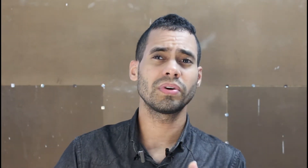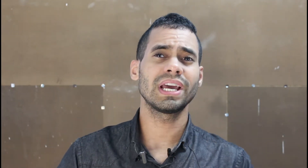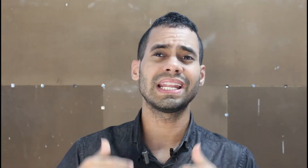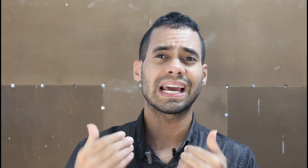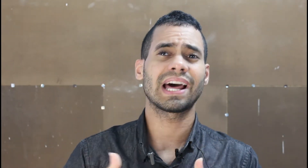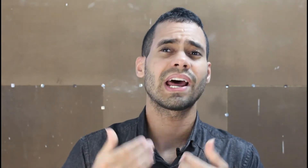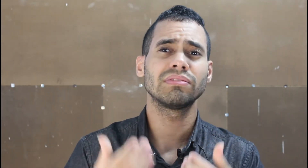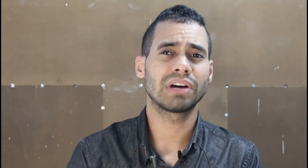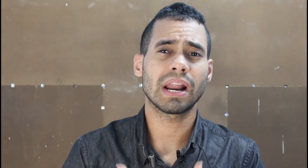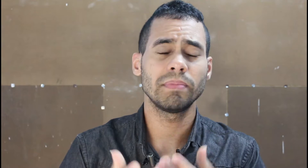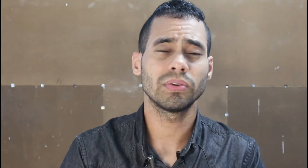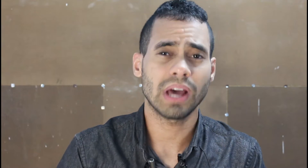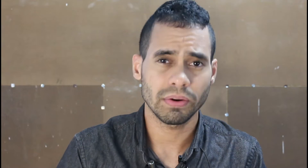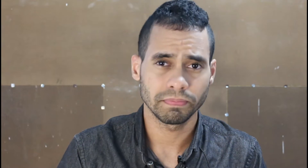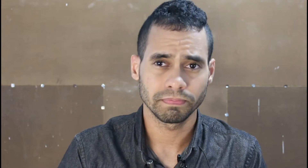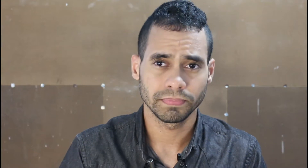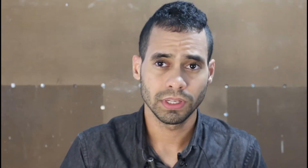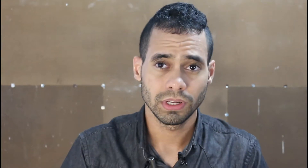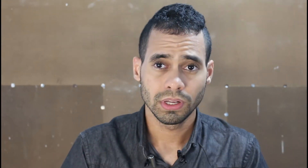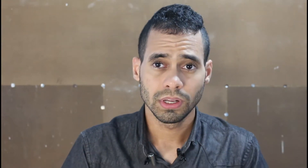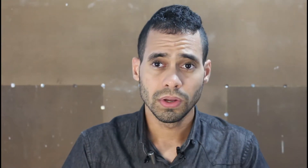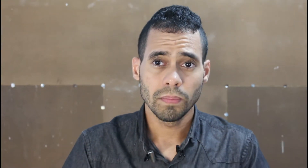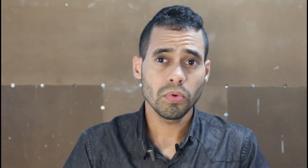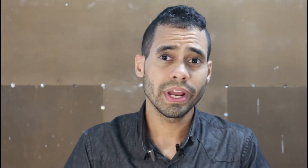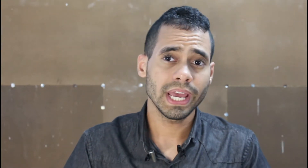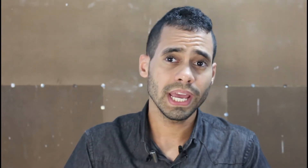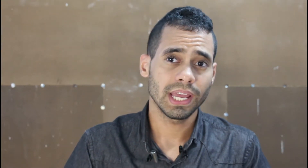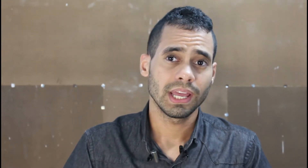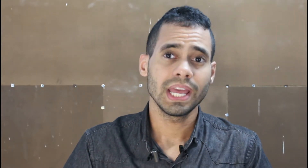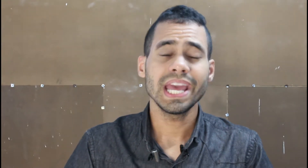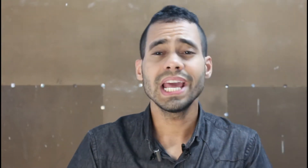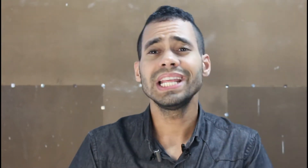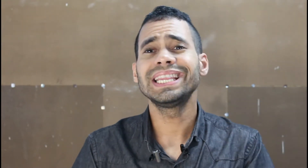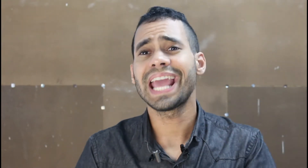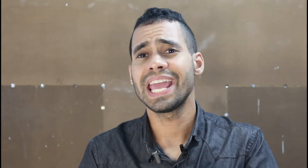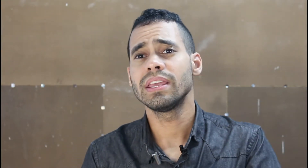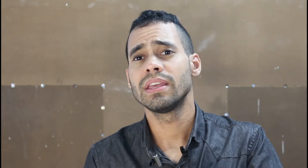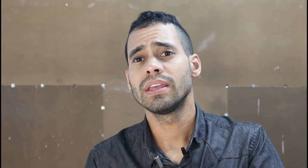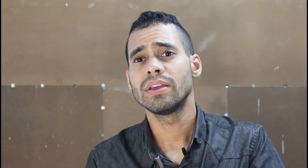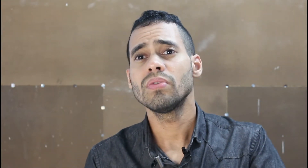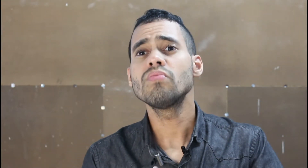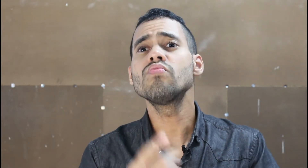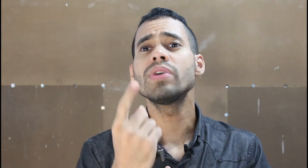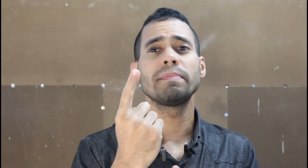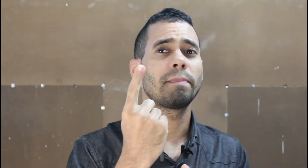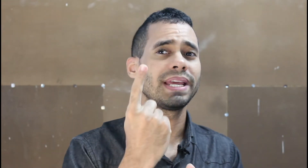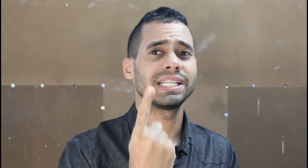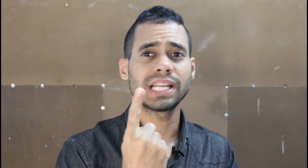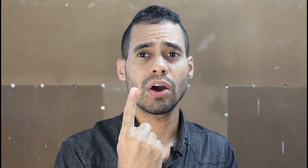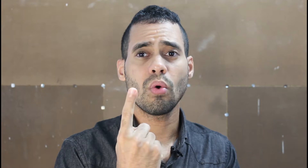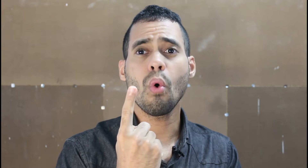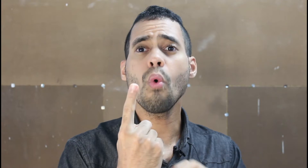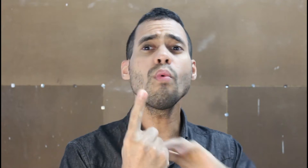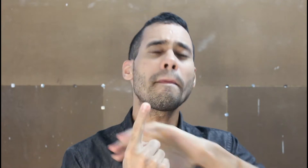Por que ele é declarado um cara bilionário? Porque ele tem uma empresa ou uma